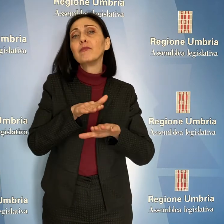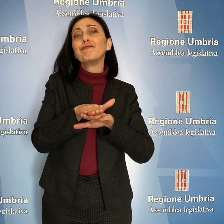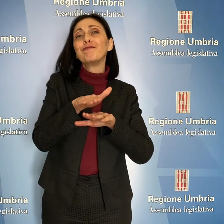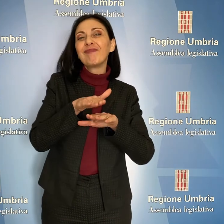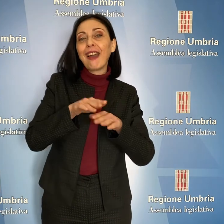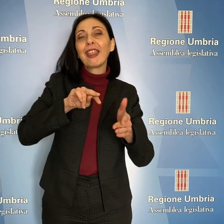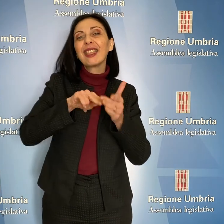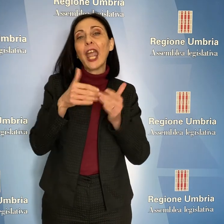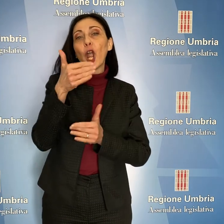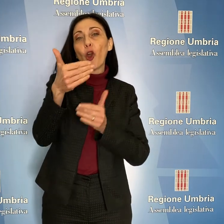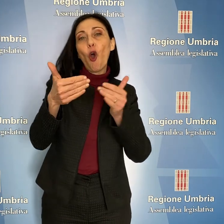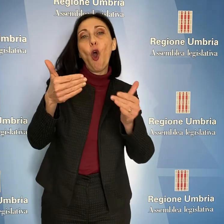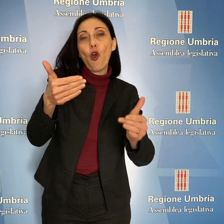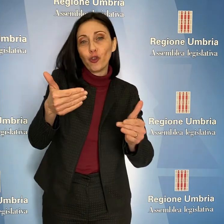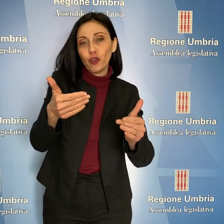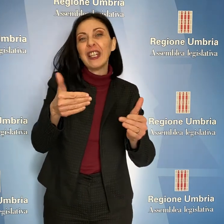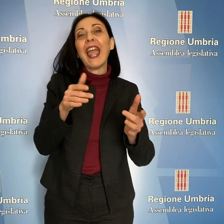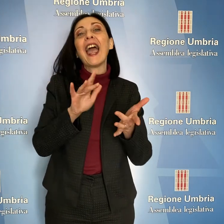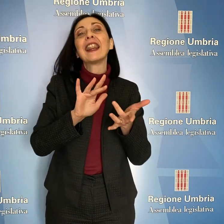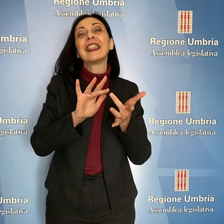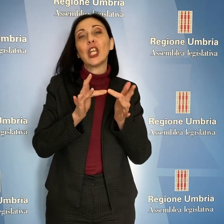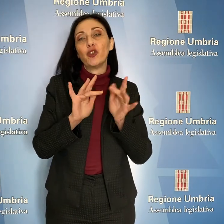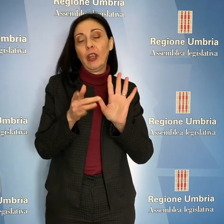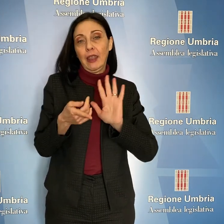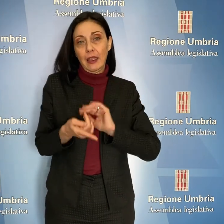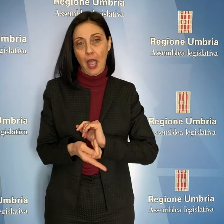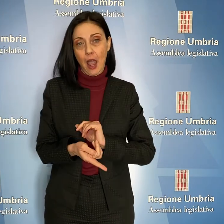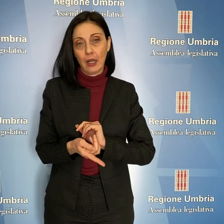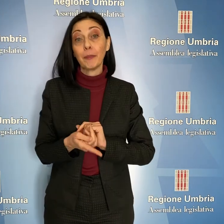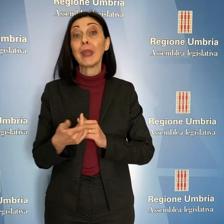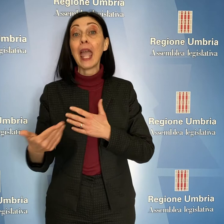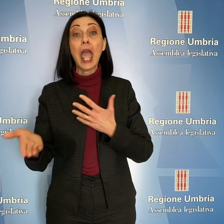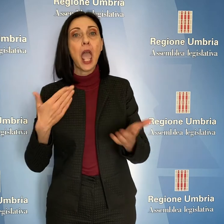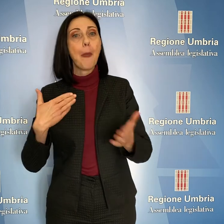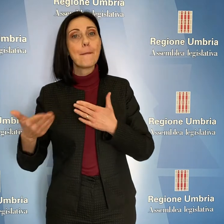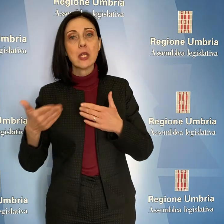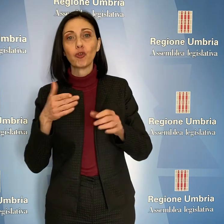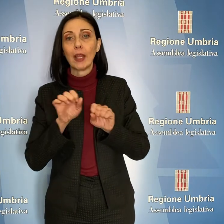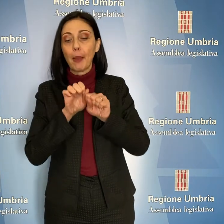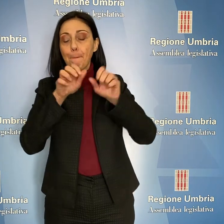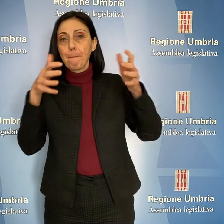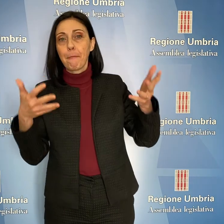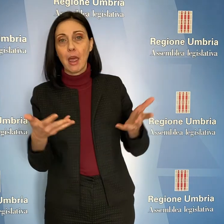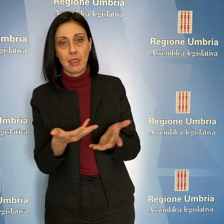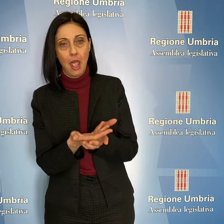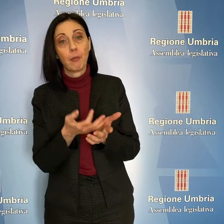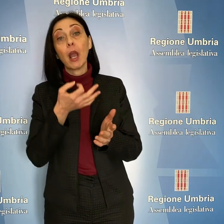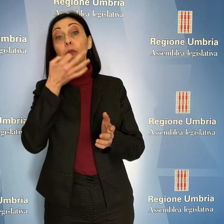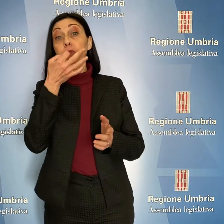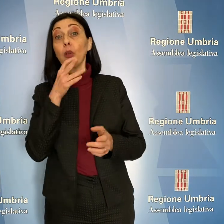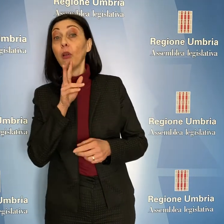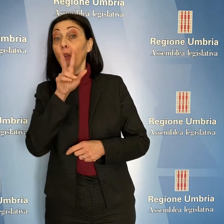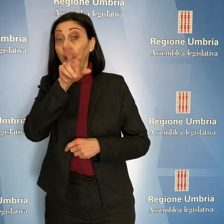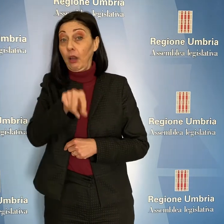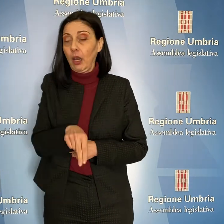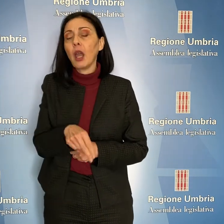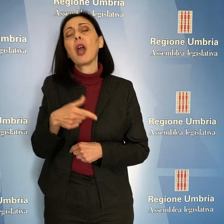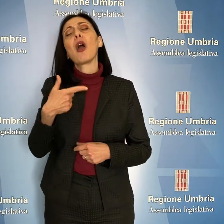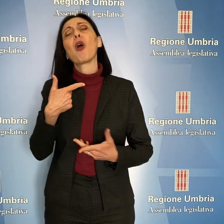digitali. L'emergenza pandemica, ha detto Paola Fioroni, ha evidenziato che il nostro paese praticamente è diviso